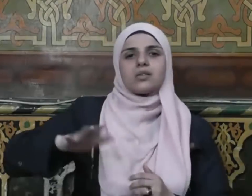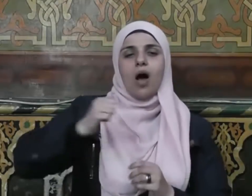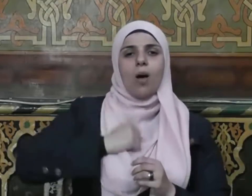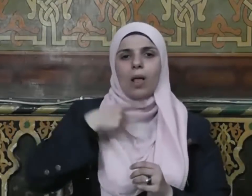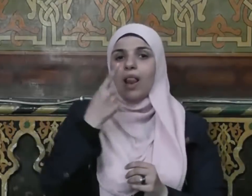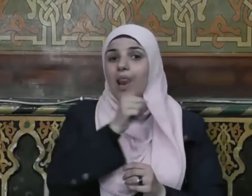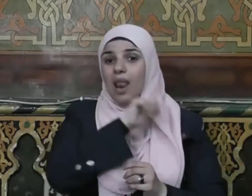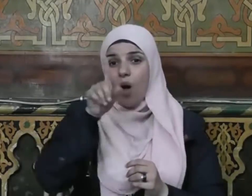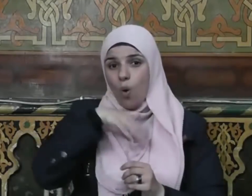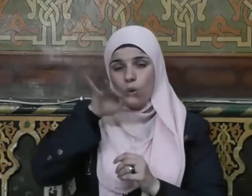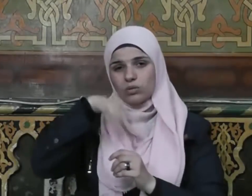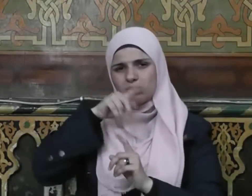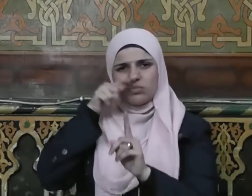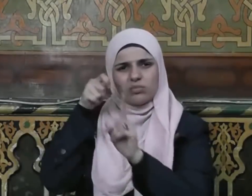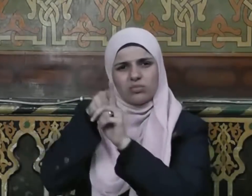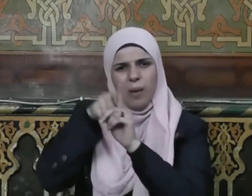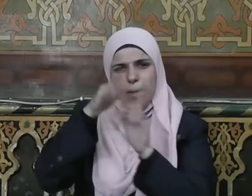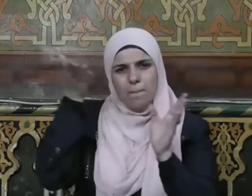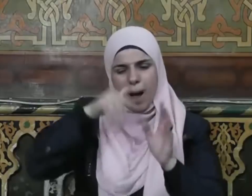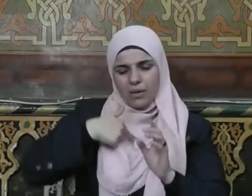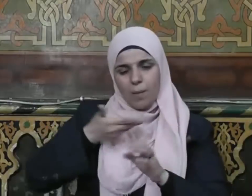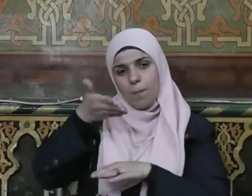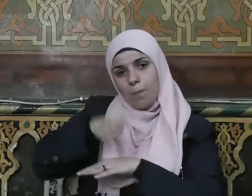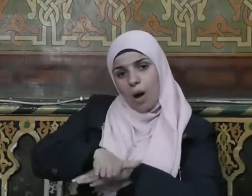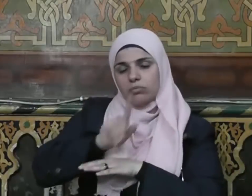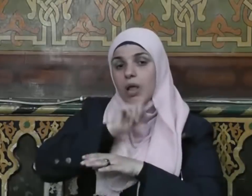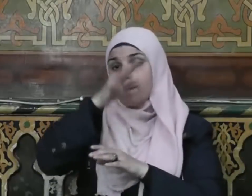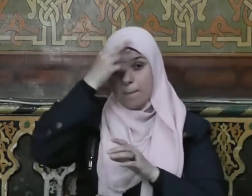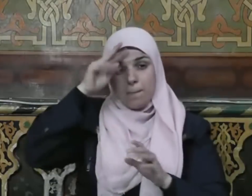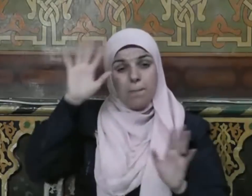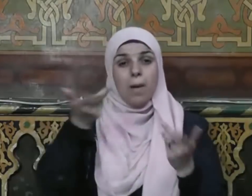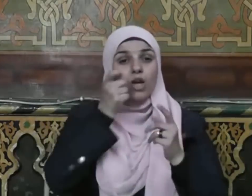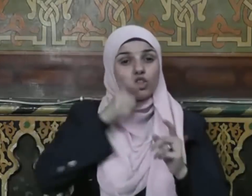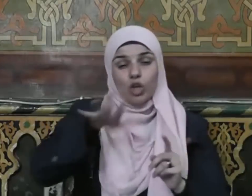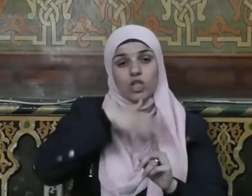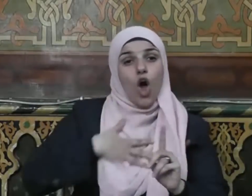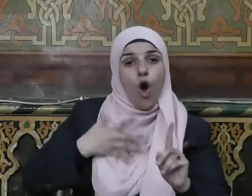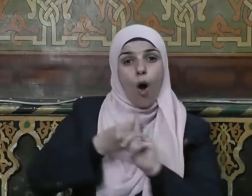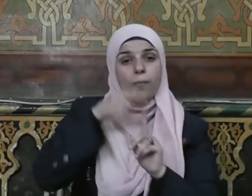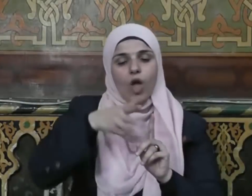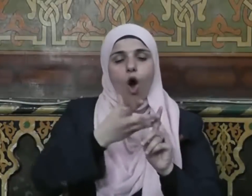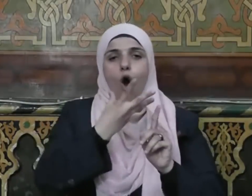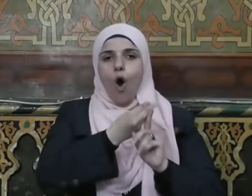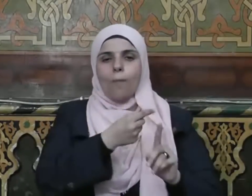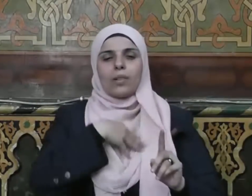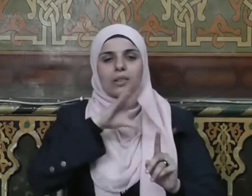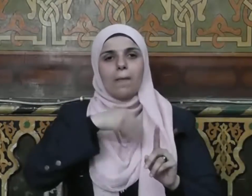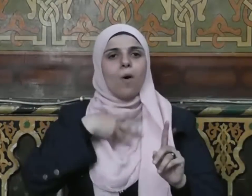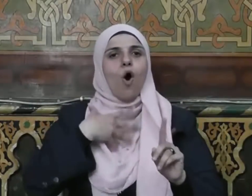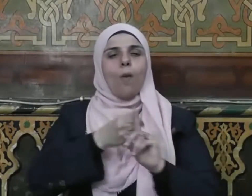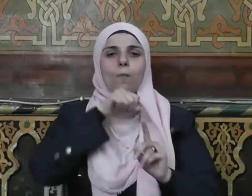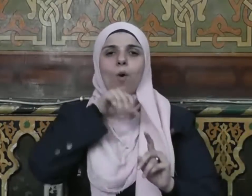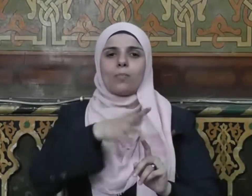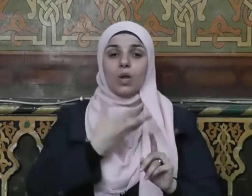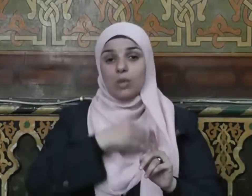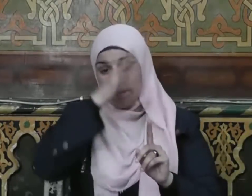لا تتخذوهم غرضا بعدي فمن أحبهم فبحبي أحبهم ومن